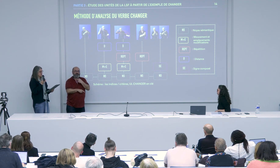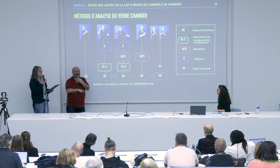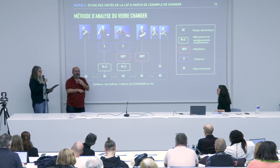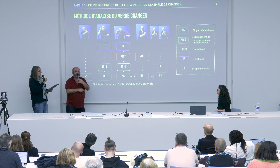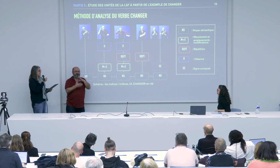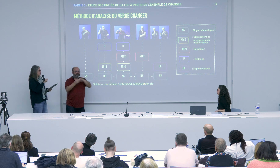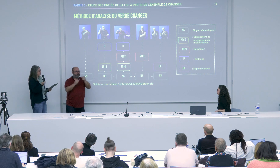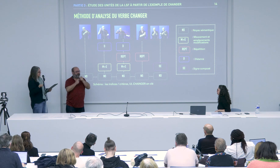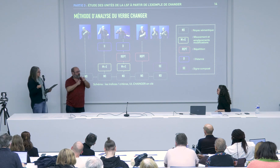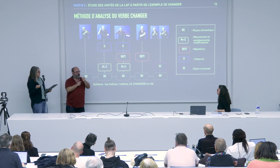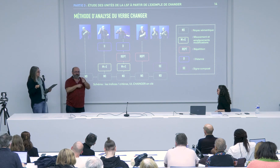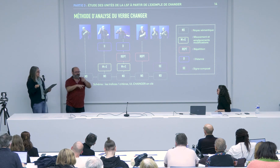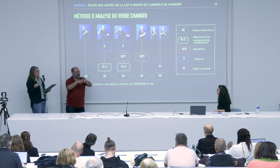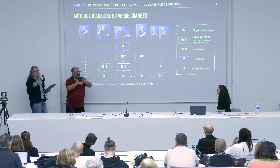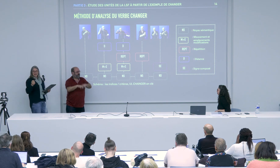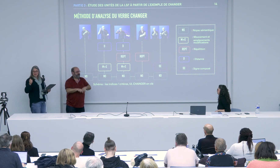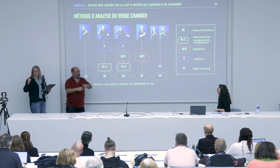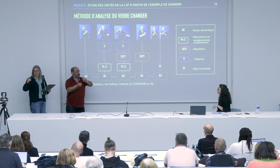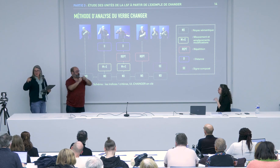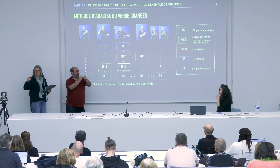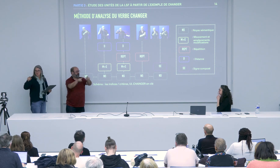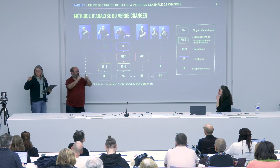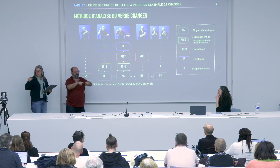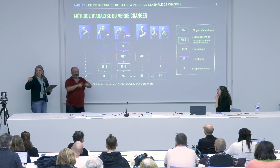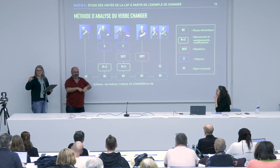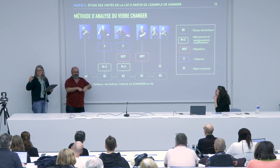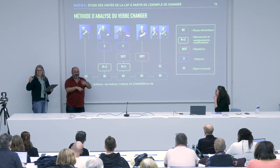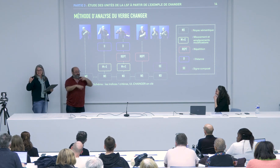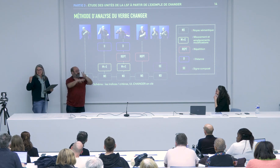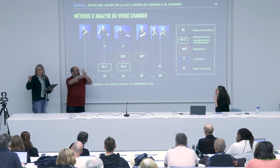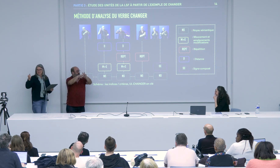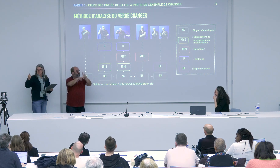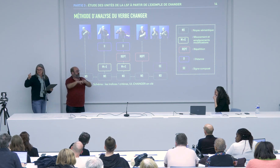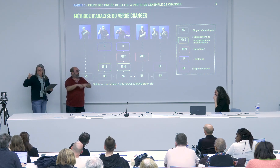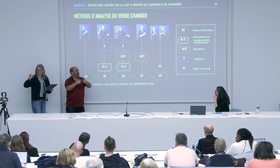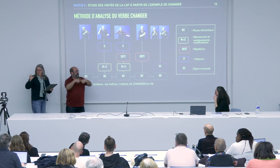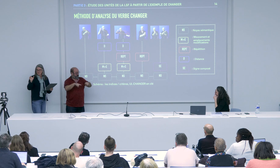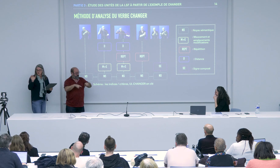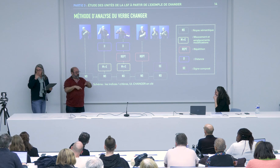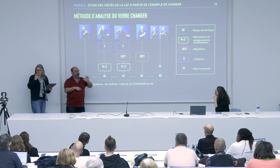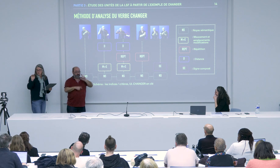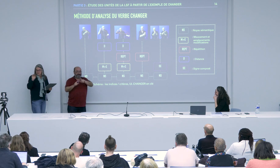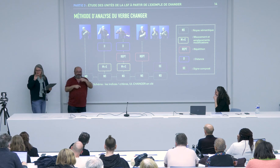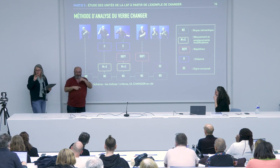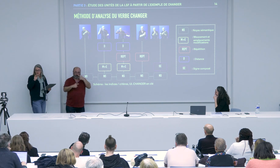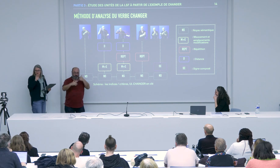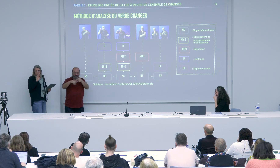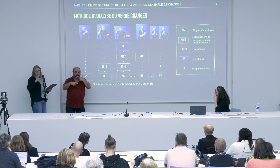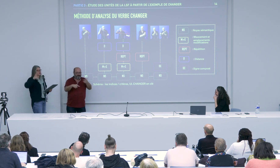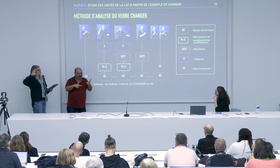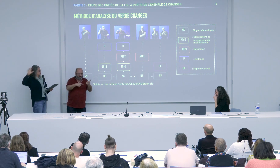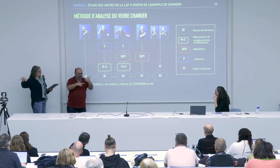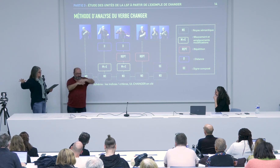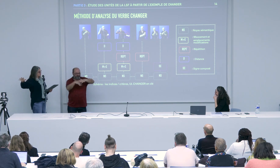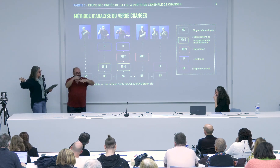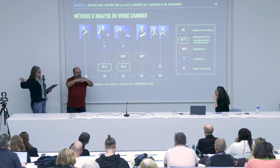'agit de verbes différents et peut-être une partie des superpositions entre